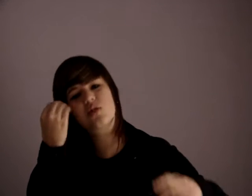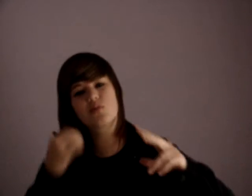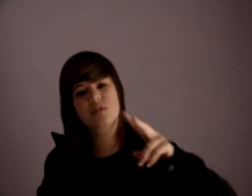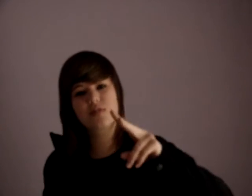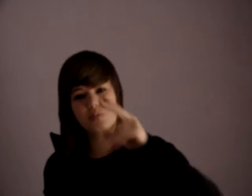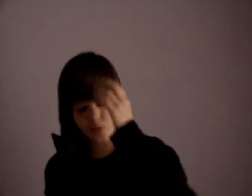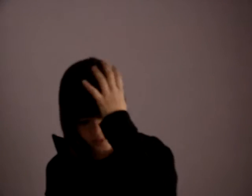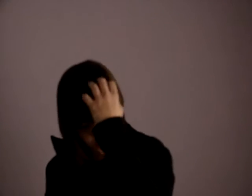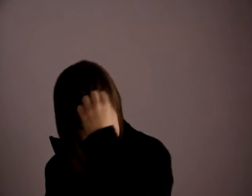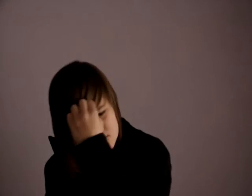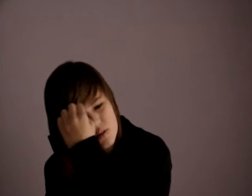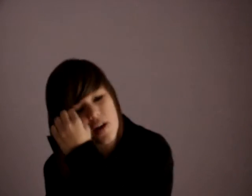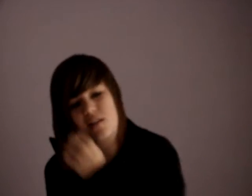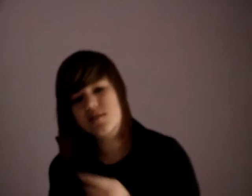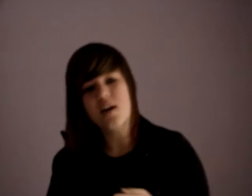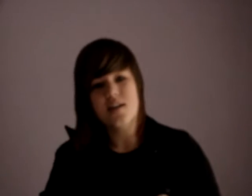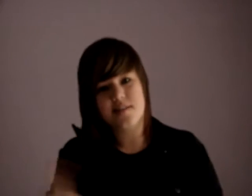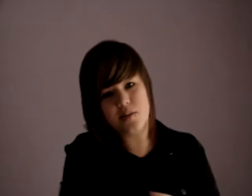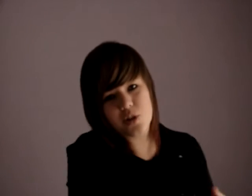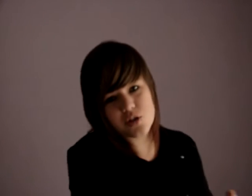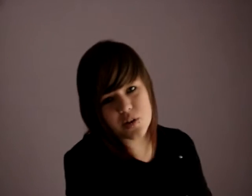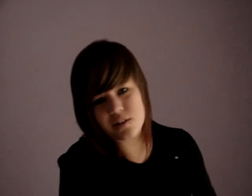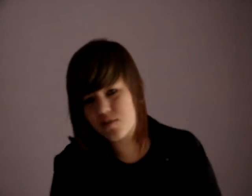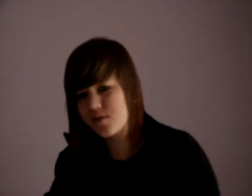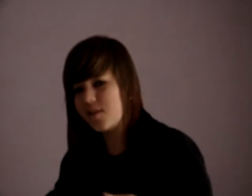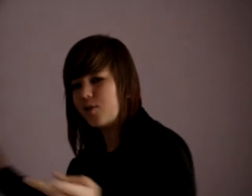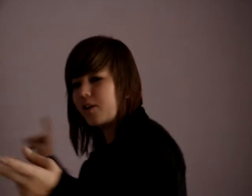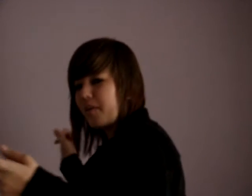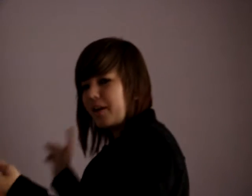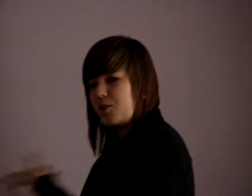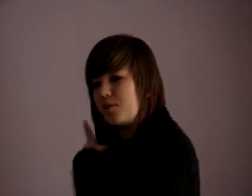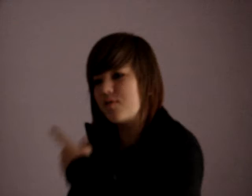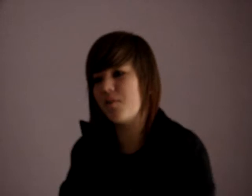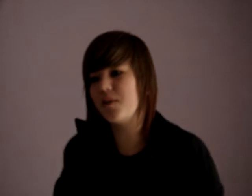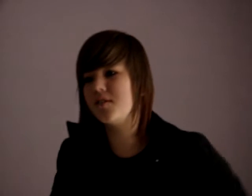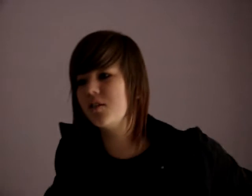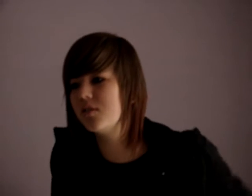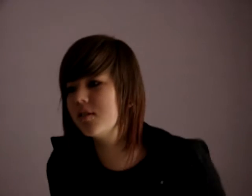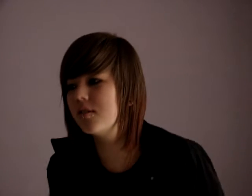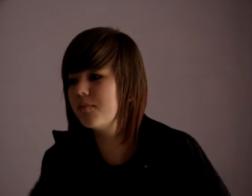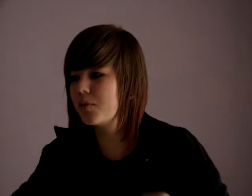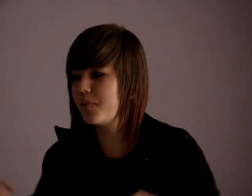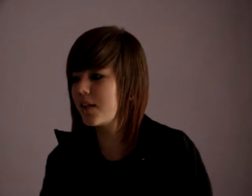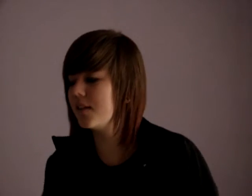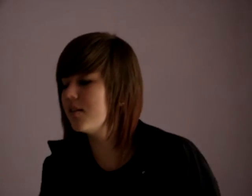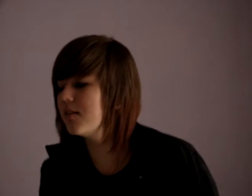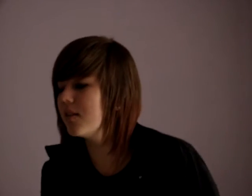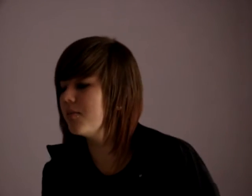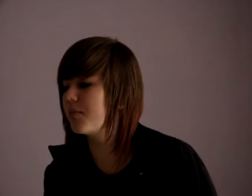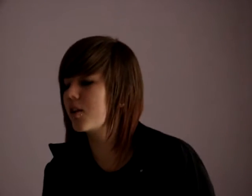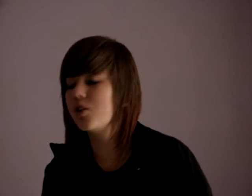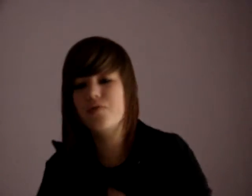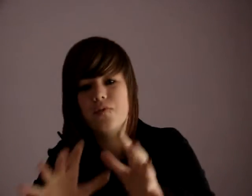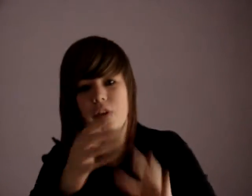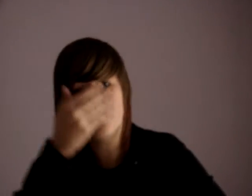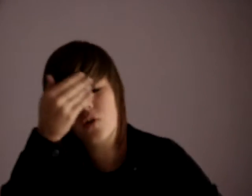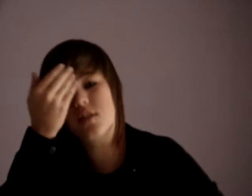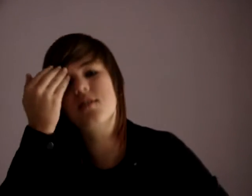duas músicas no Pure Volume, que são elas, cerimônia de um adeus e, ironicamente, isso tá parecendo uma propaganda telemarketing, enfim, foda-se.